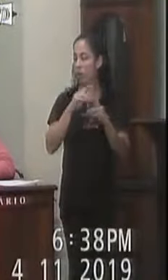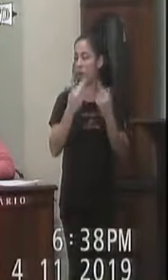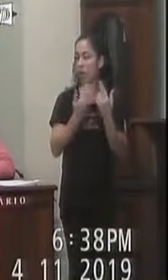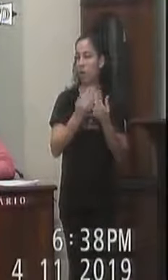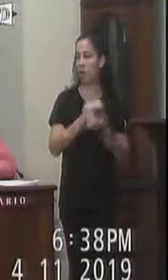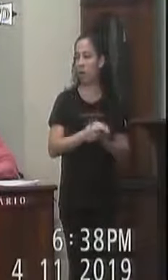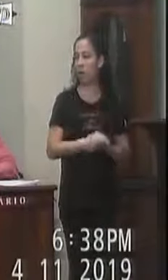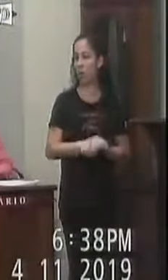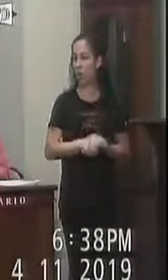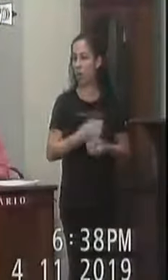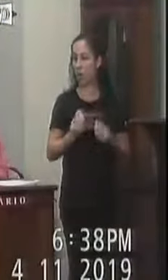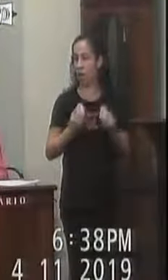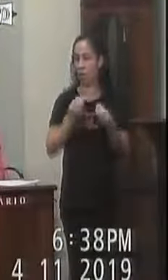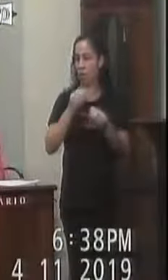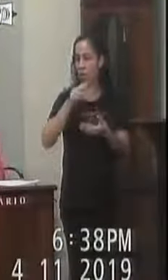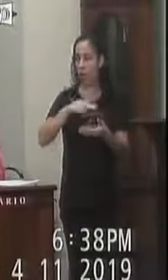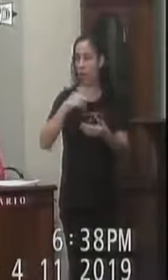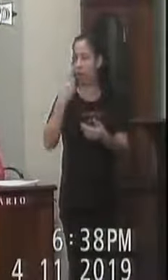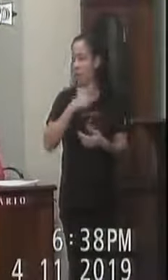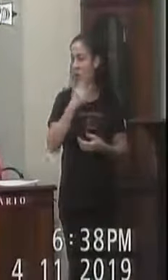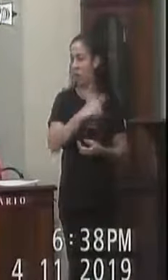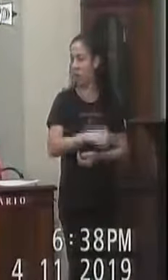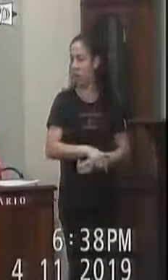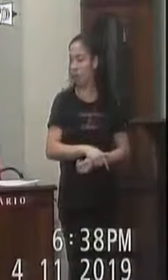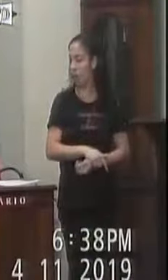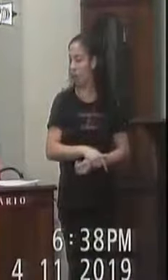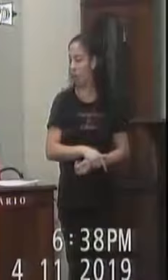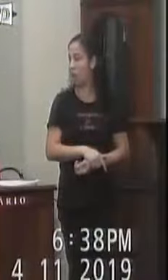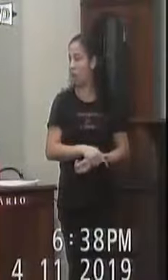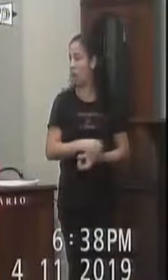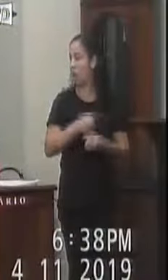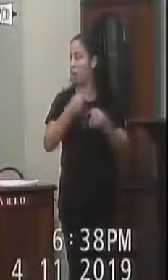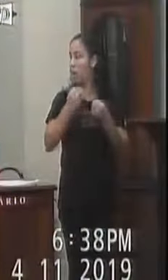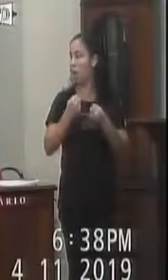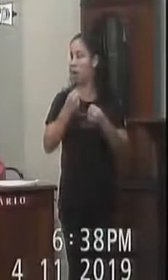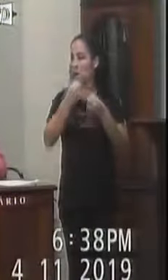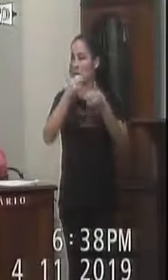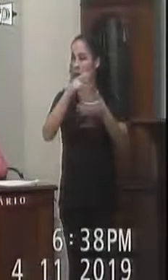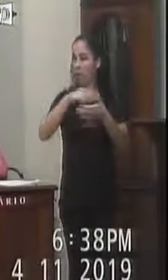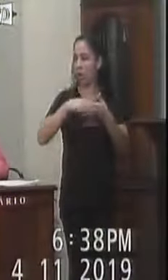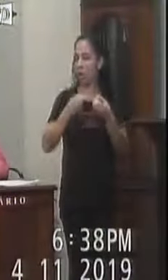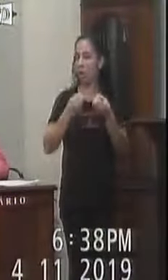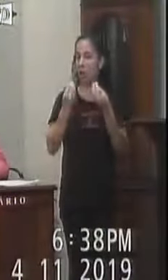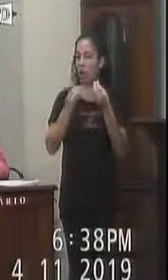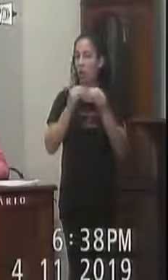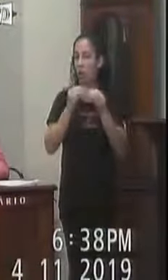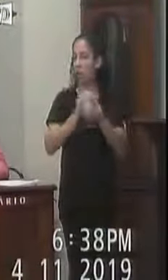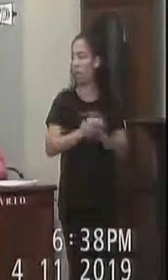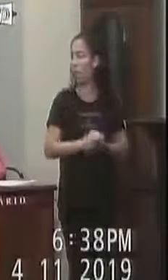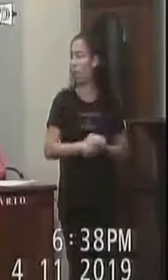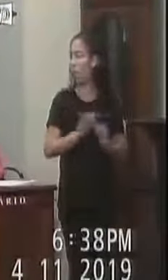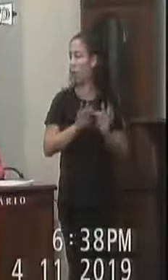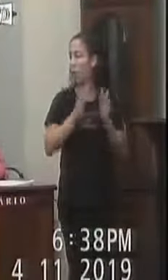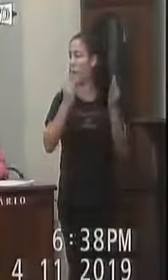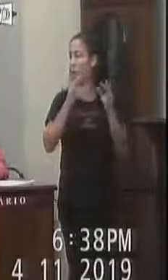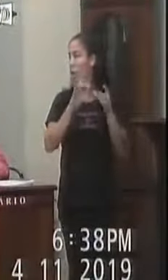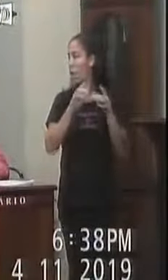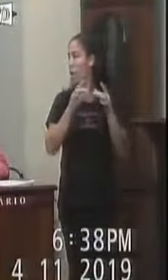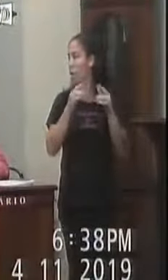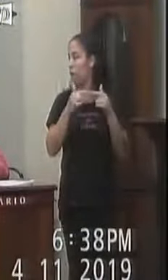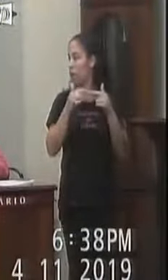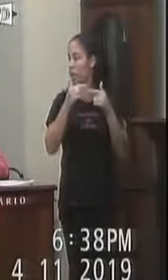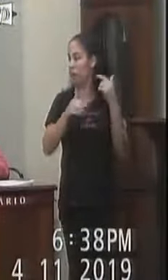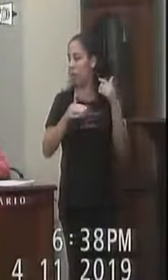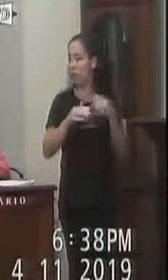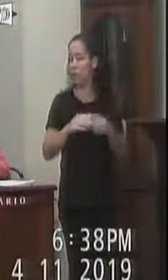Enfim Então agora Eu não vou comentar mais É sinal Que os seus requerimentos Ele é aberto A discussões Enfim